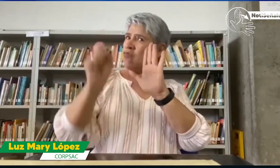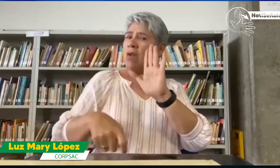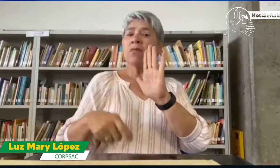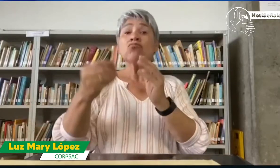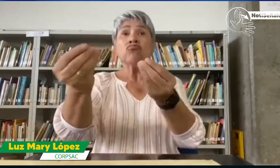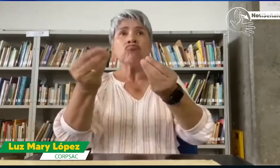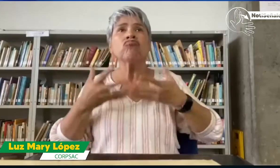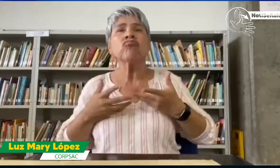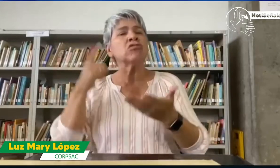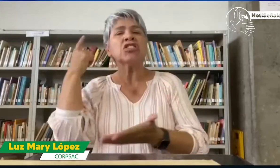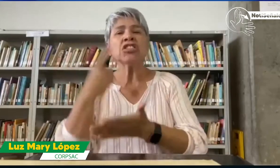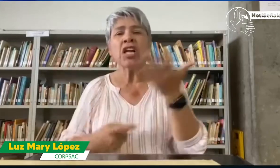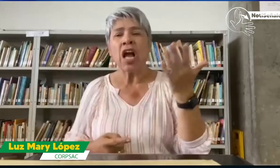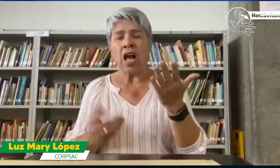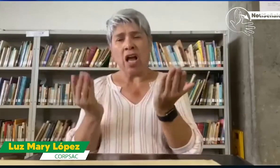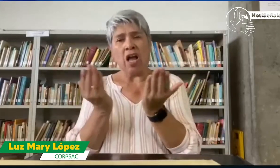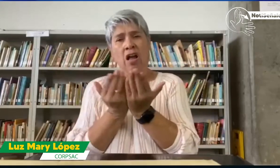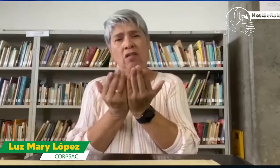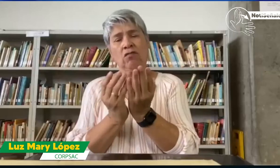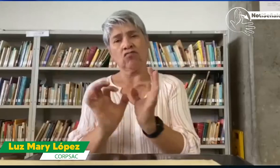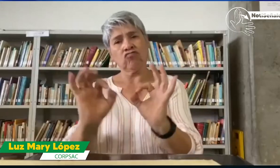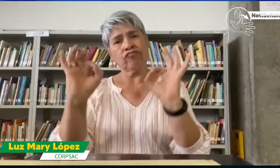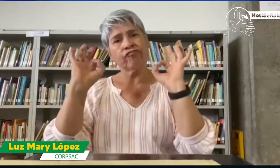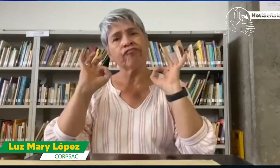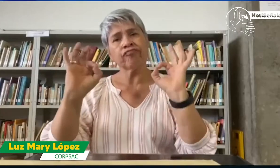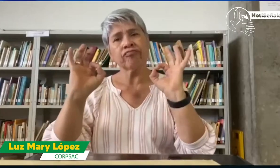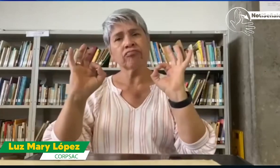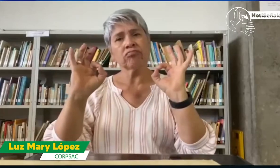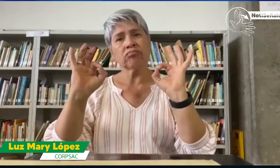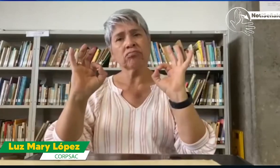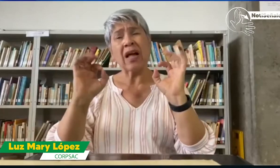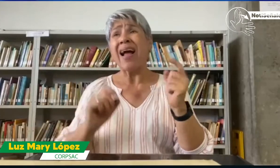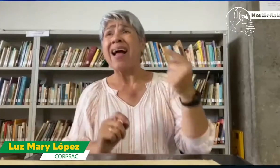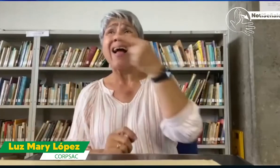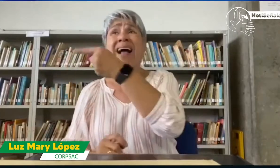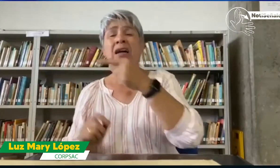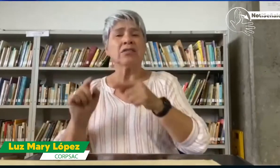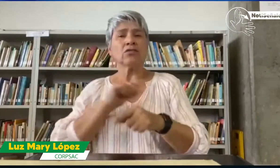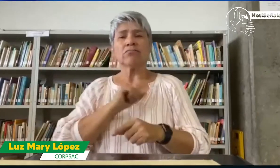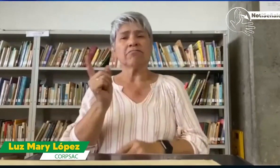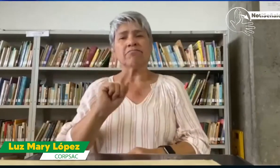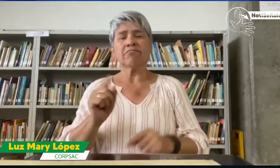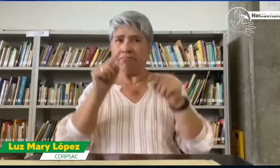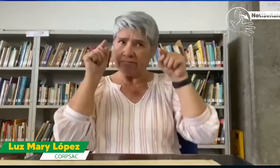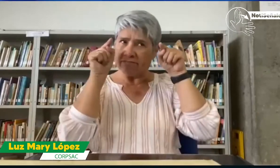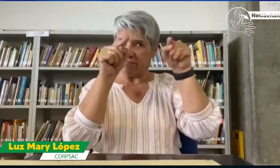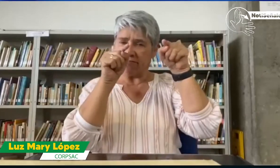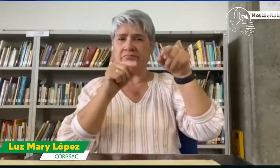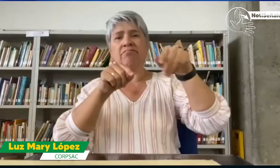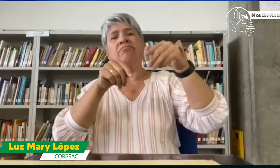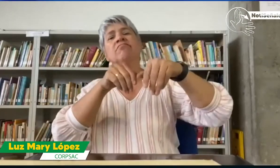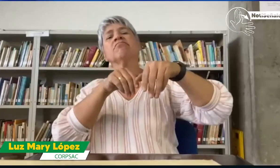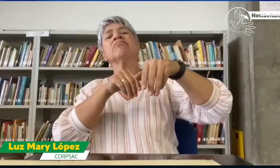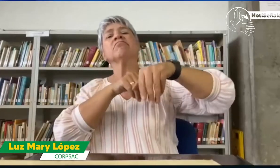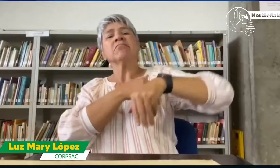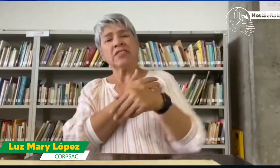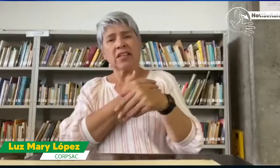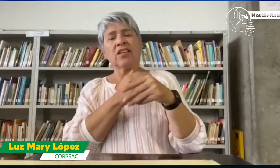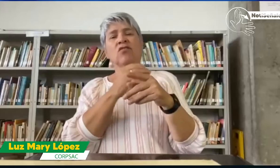¿sí? Ellos tienen que darnos las condiciones para una educación de caridad. No es que es este o que es este, no. No, es el